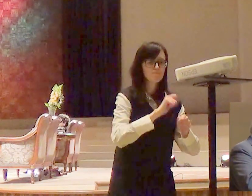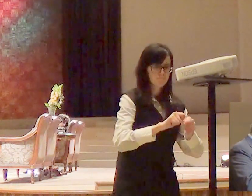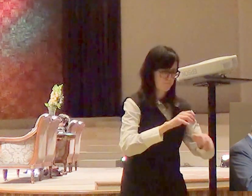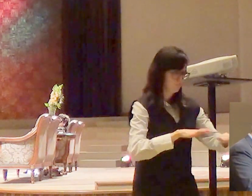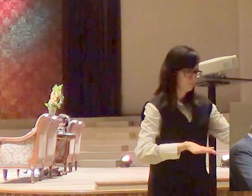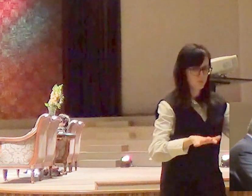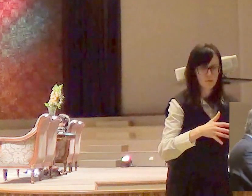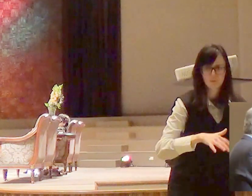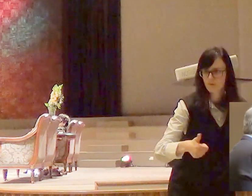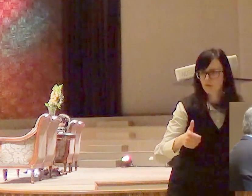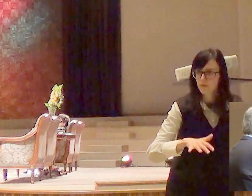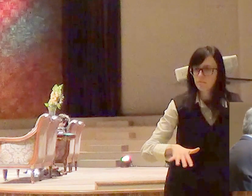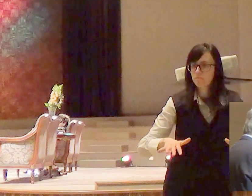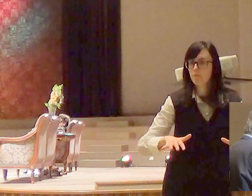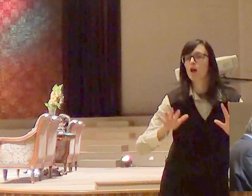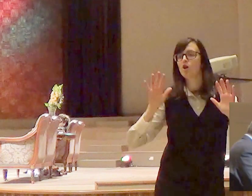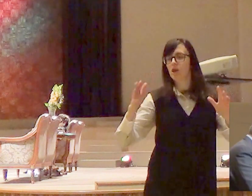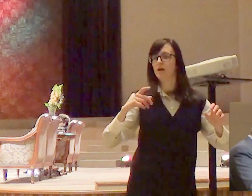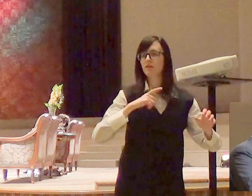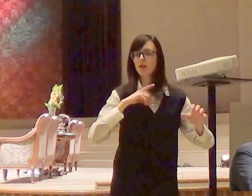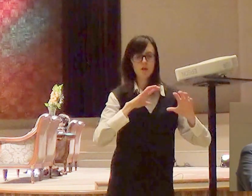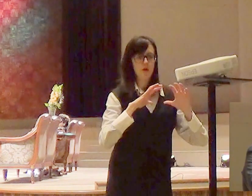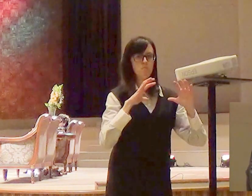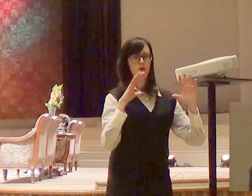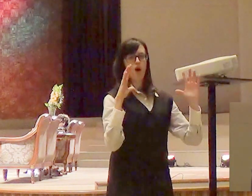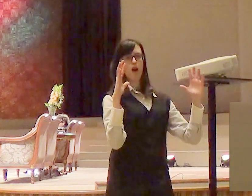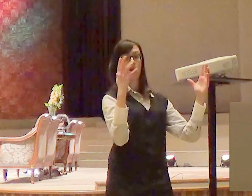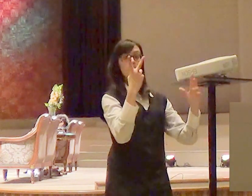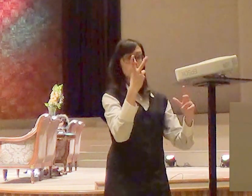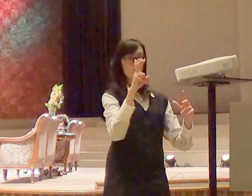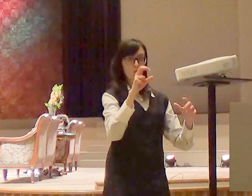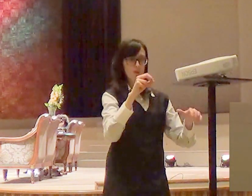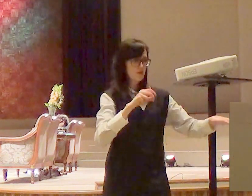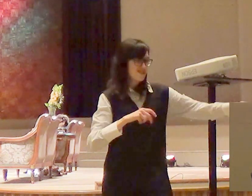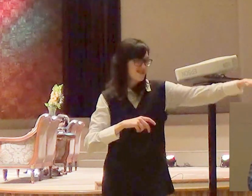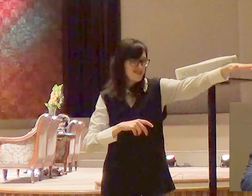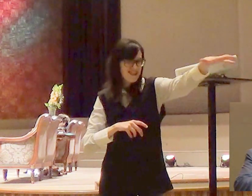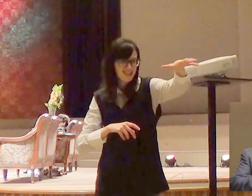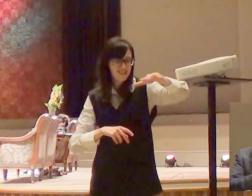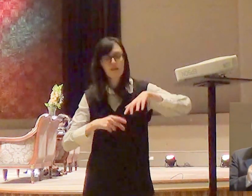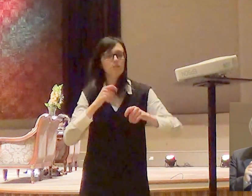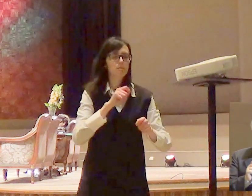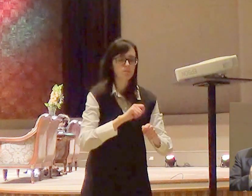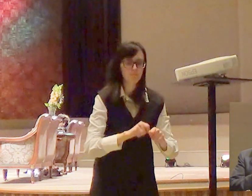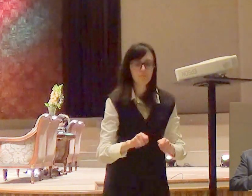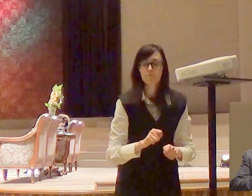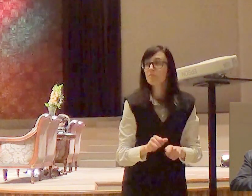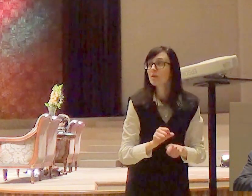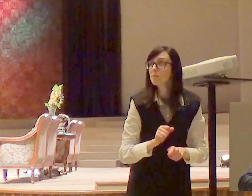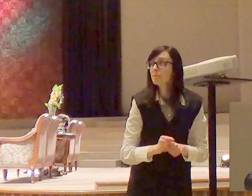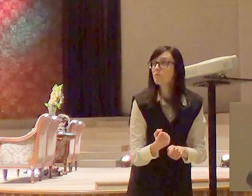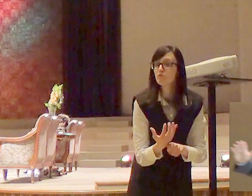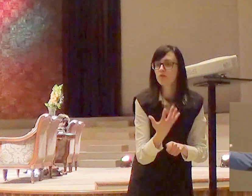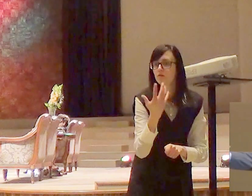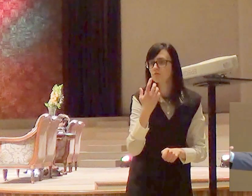e lá estavam todo o concílio 250 homens com seus incensários e do outro lado